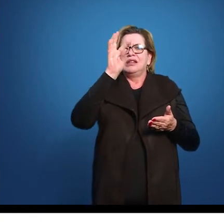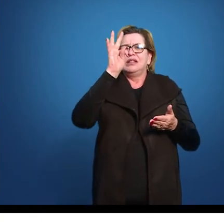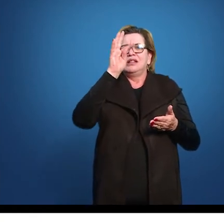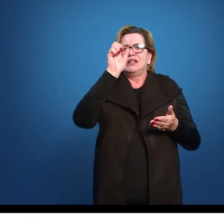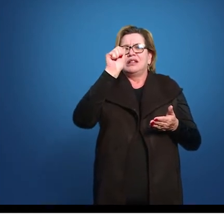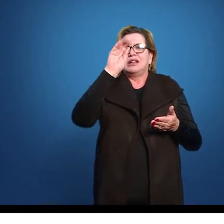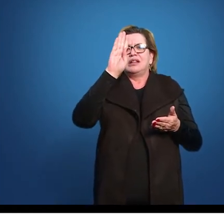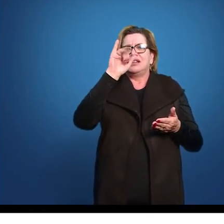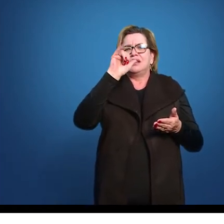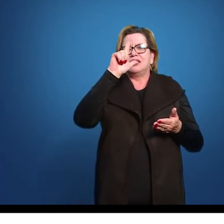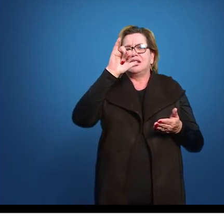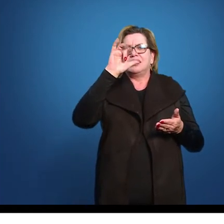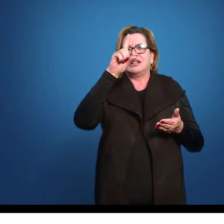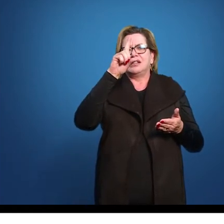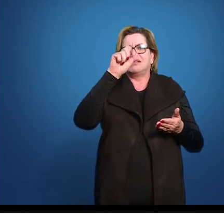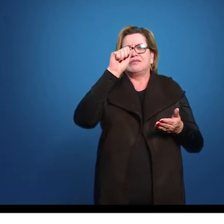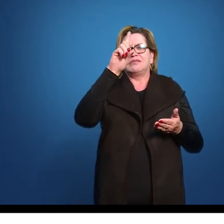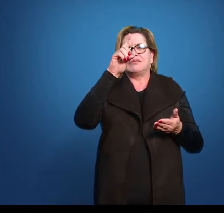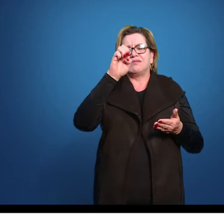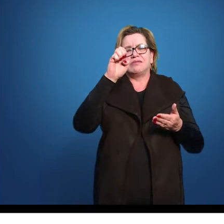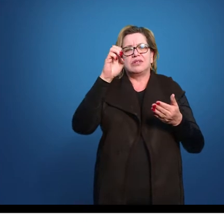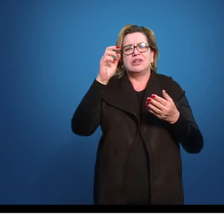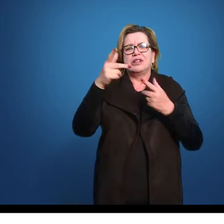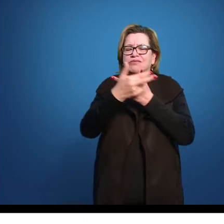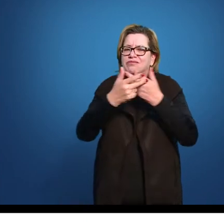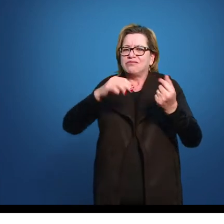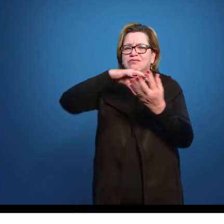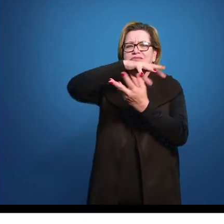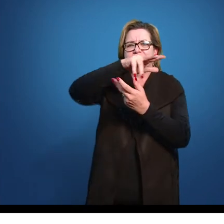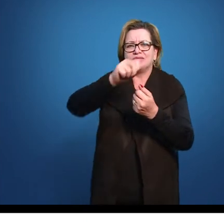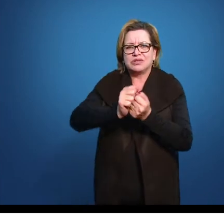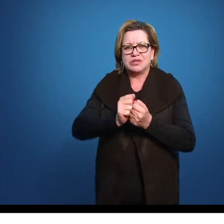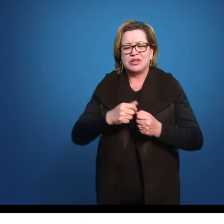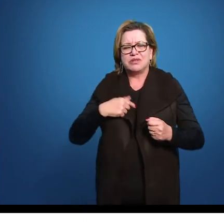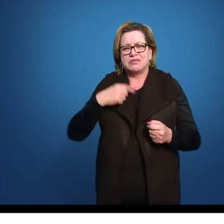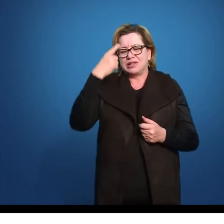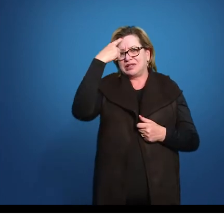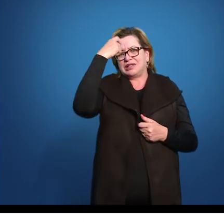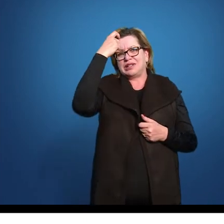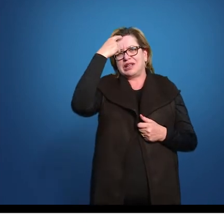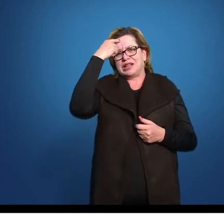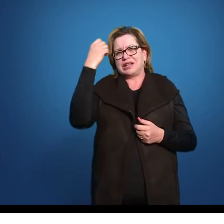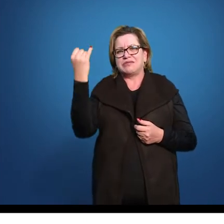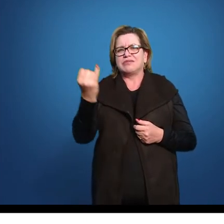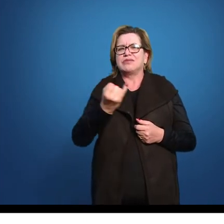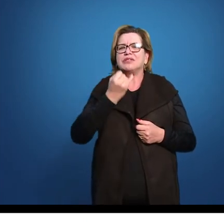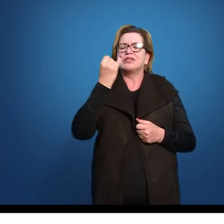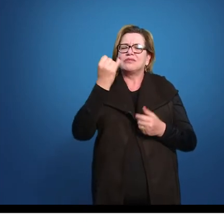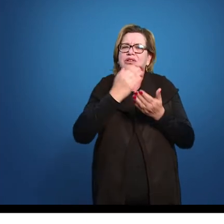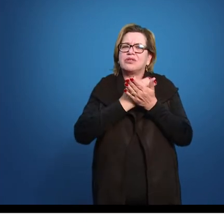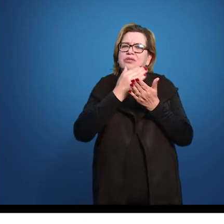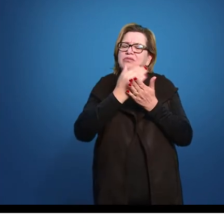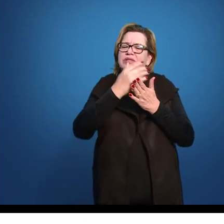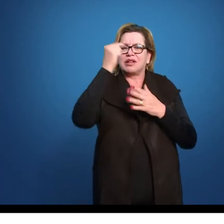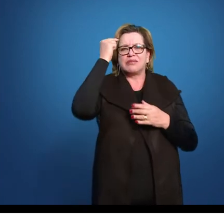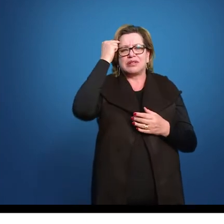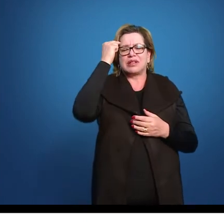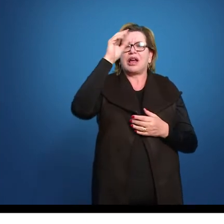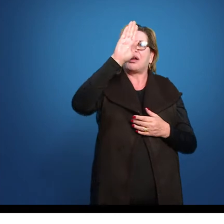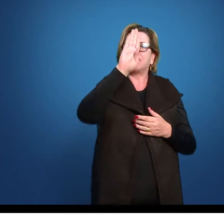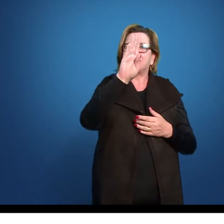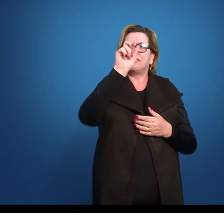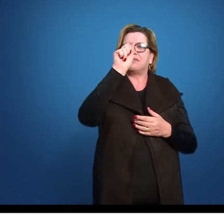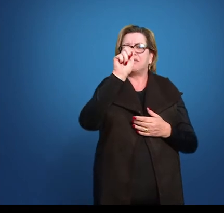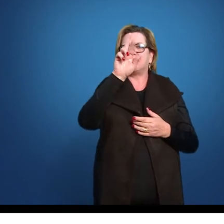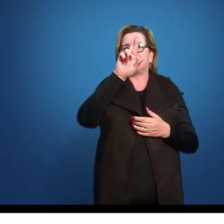de Matos Traz uma ideia bem interessante Para a gente pensar o que é esse barroco E como a gente precisa pensar